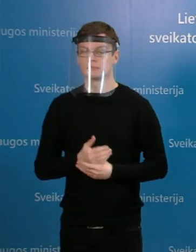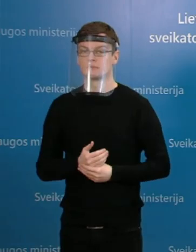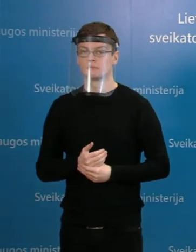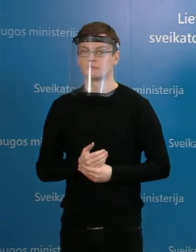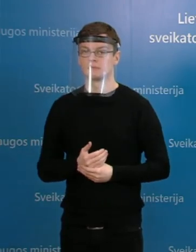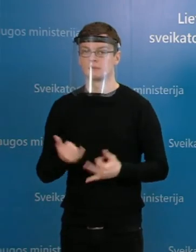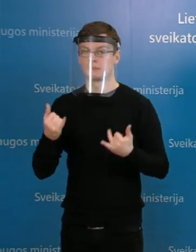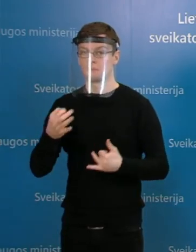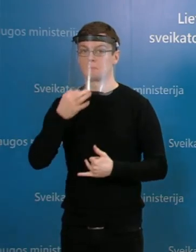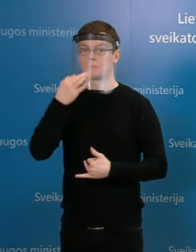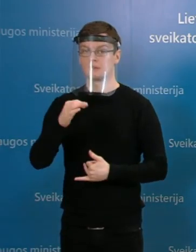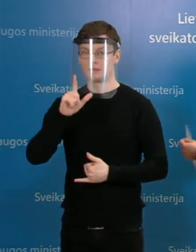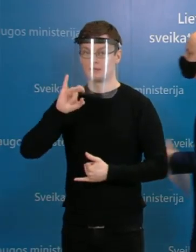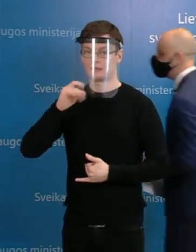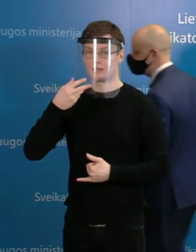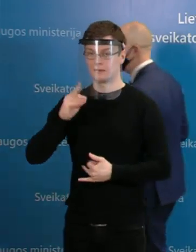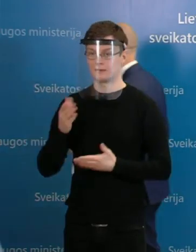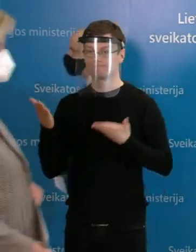Iki su Rolanda Lingiene, prašom.